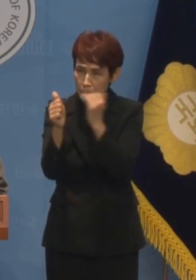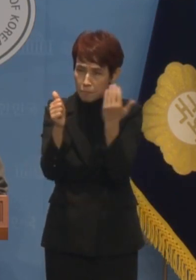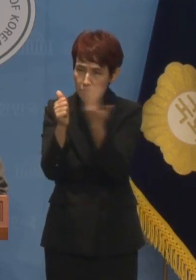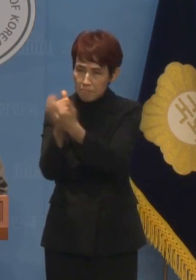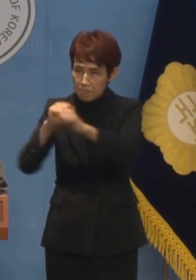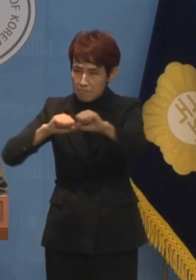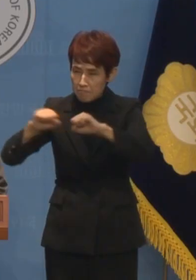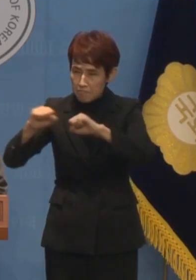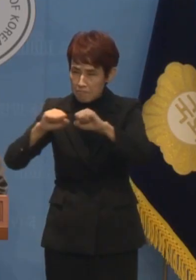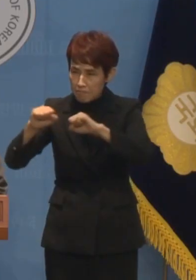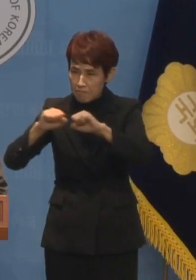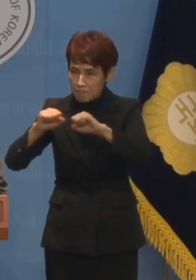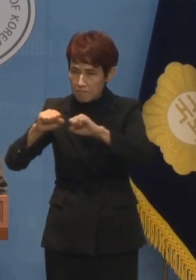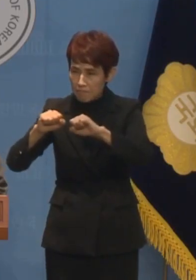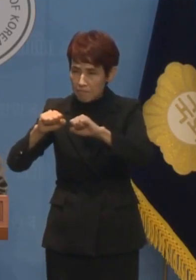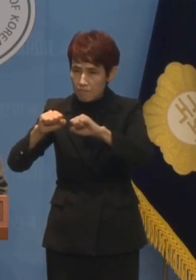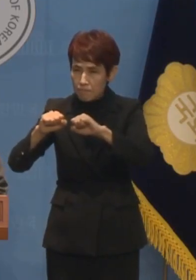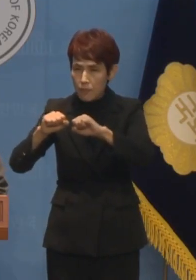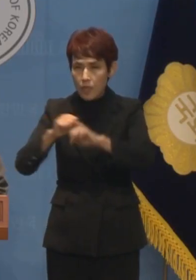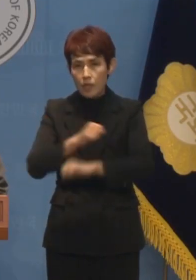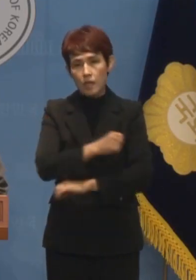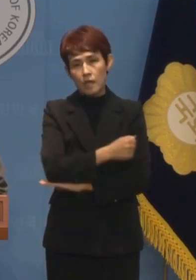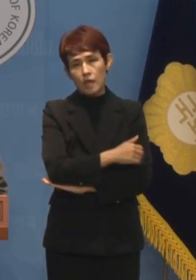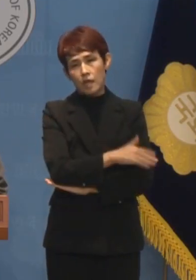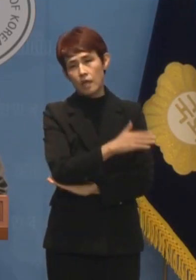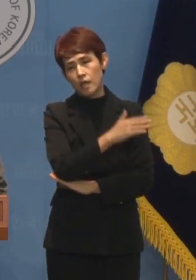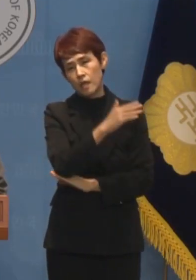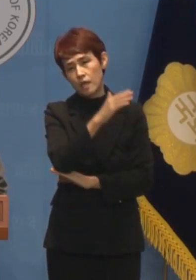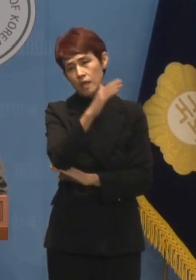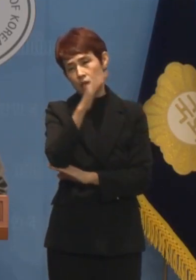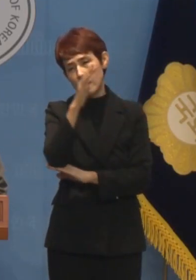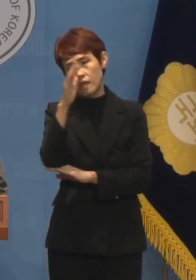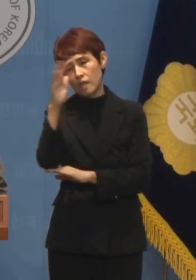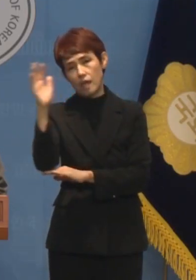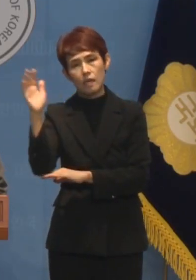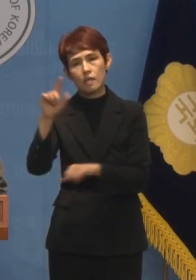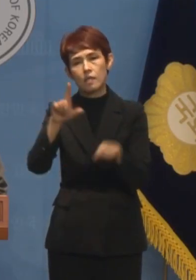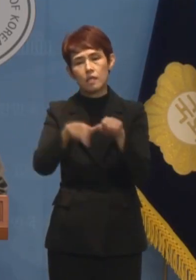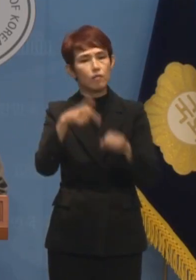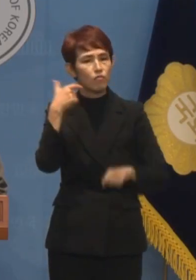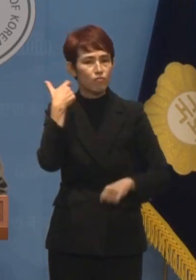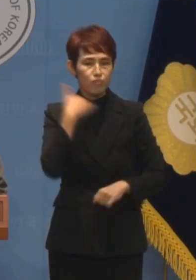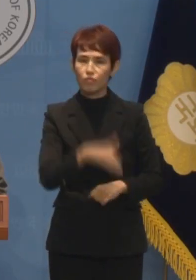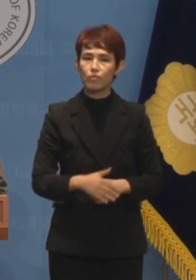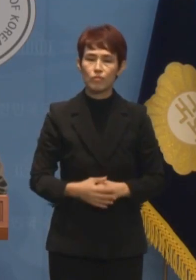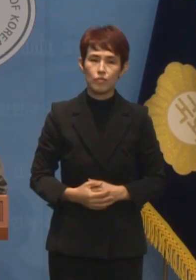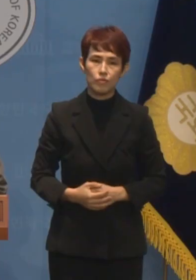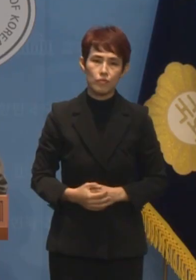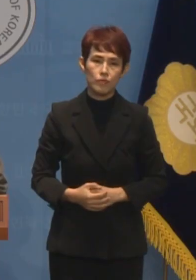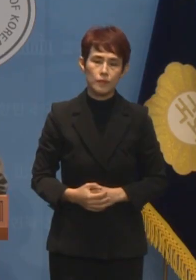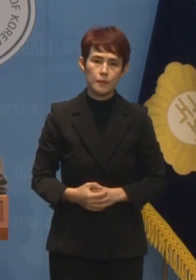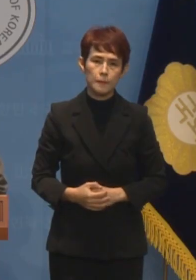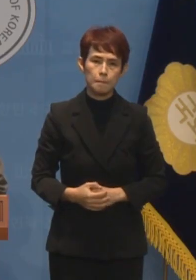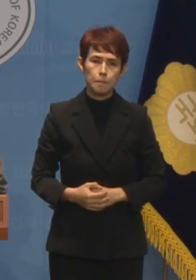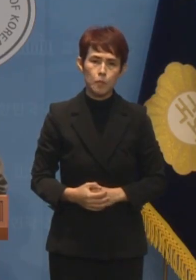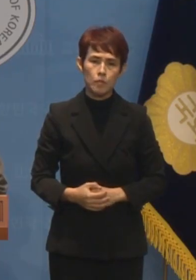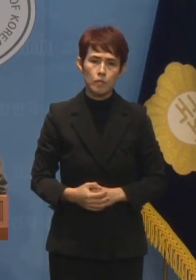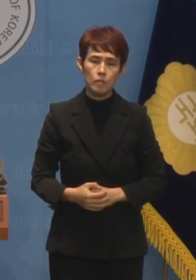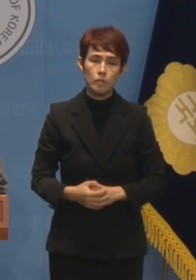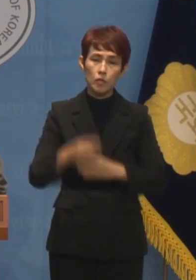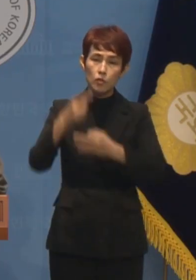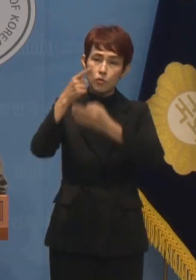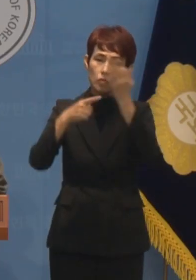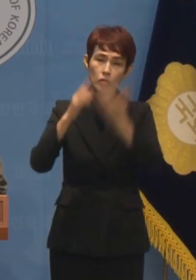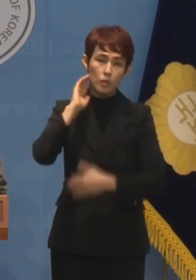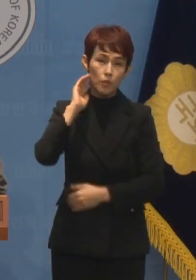일해왔는지 얘기하려면 2박 3일로도 모자를 지경입니다. 그러나 윤석열